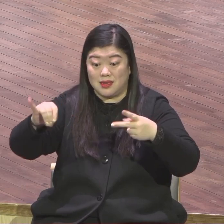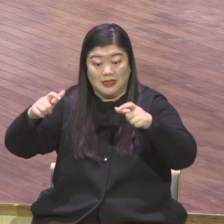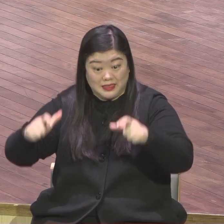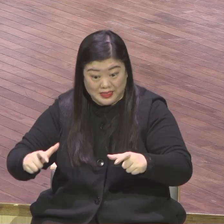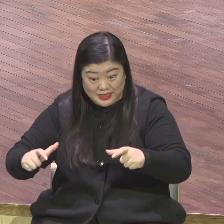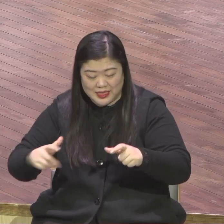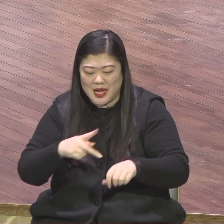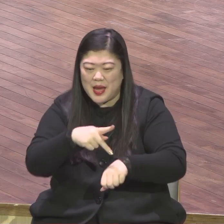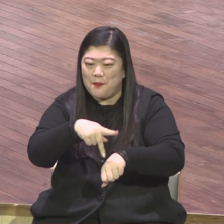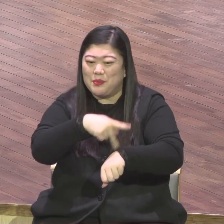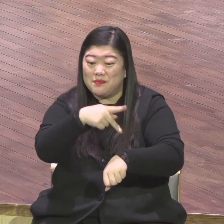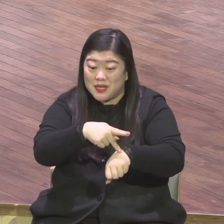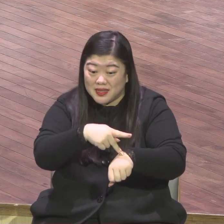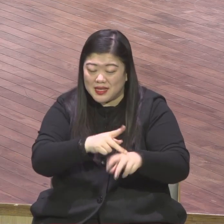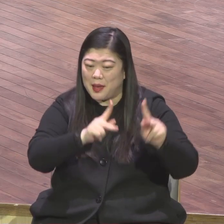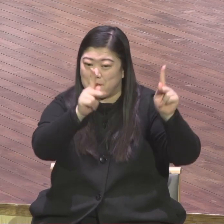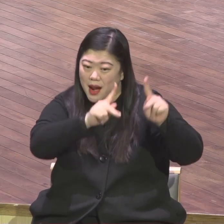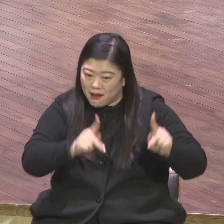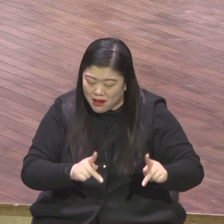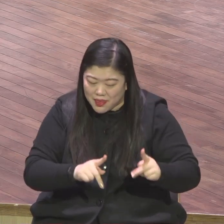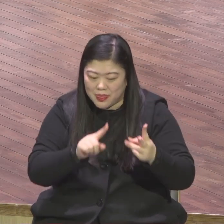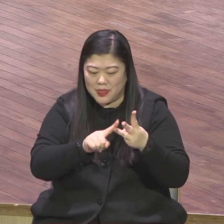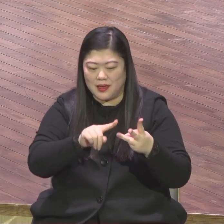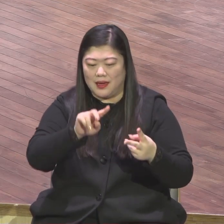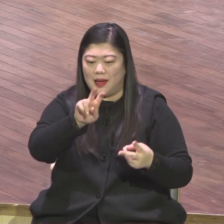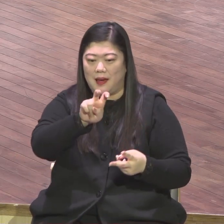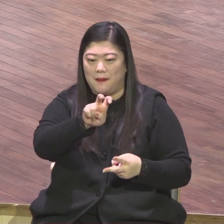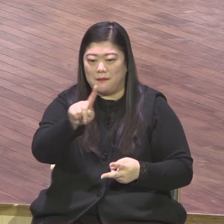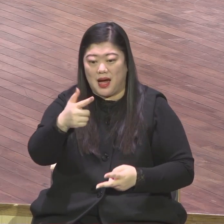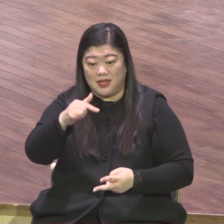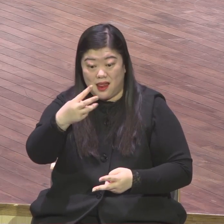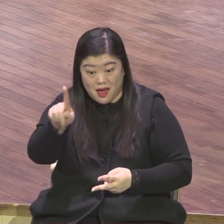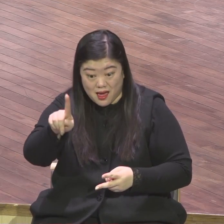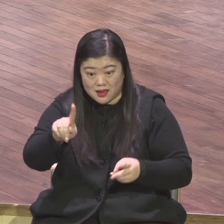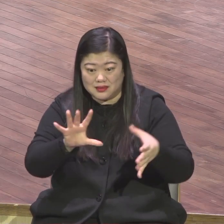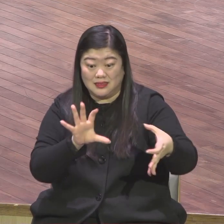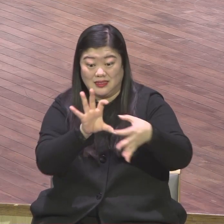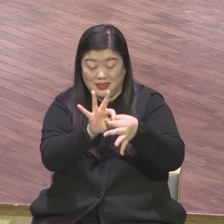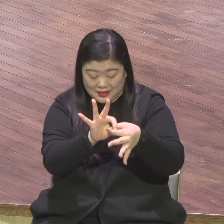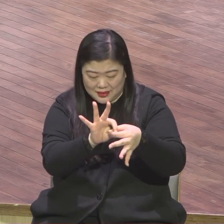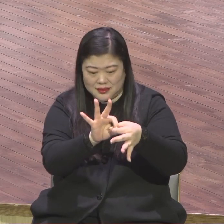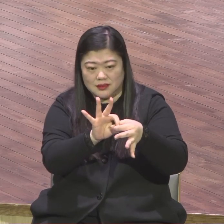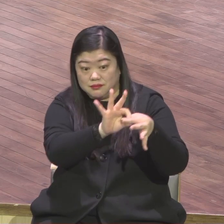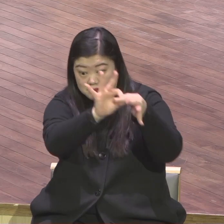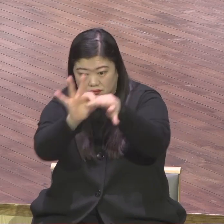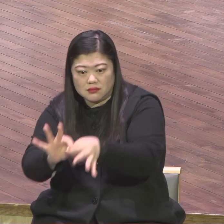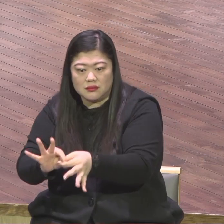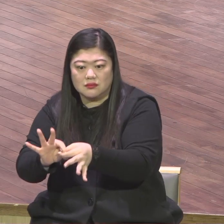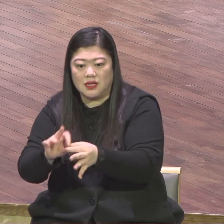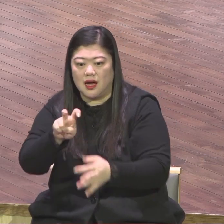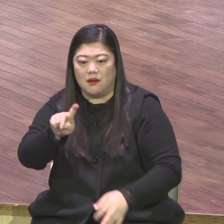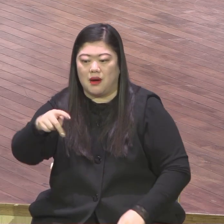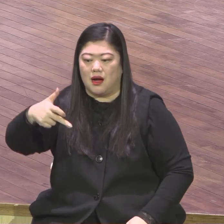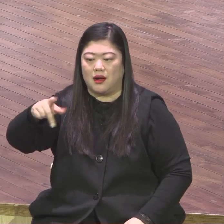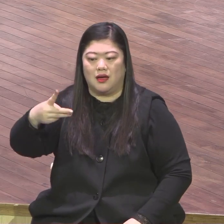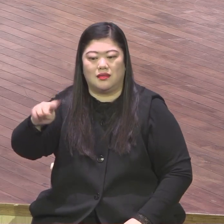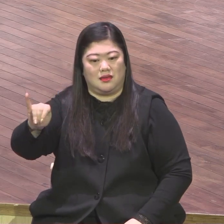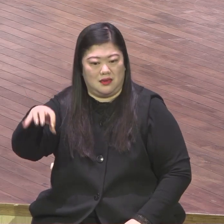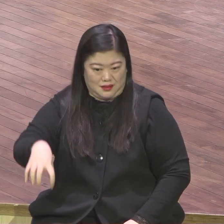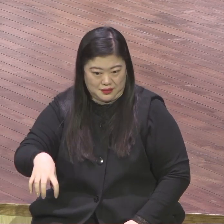시스템을 정착할 수 있는 새로운 현장이 많은 사람들 엘리트들이 거주하는 지역입니다 이곳에 이미 미션이